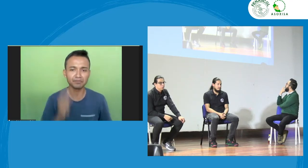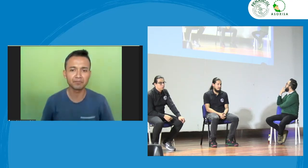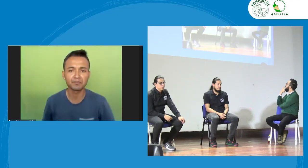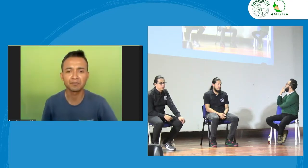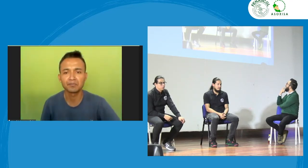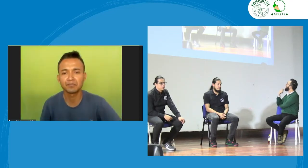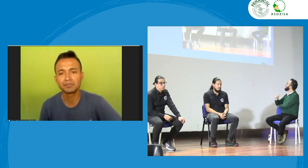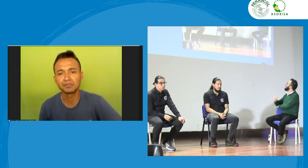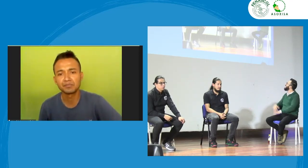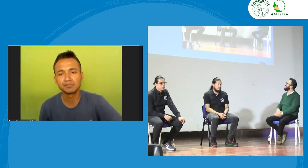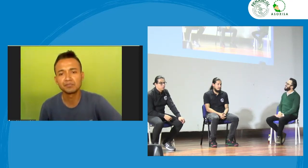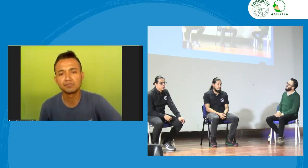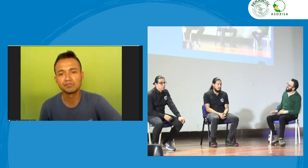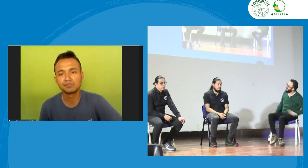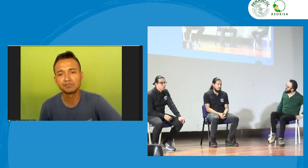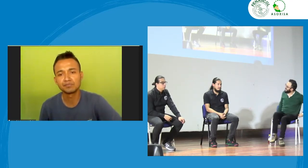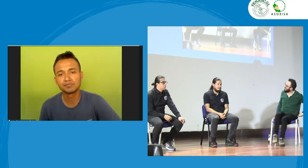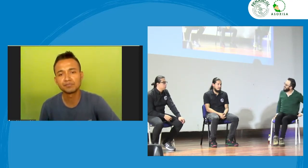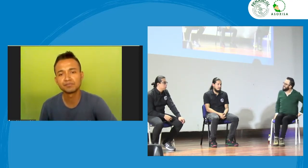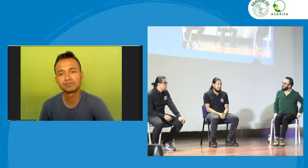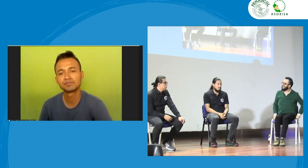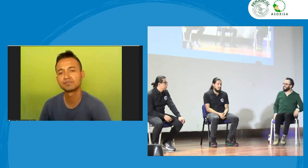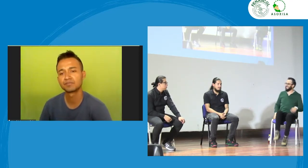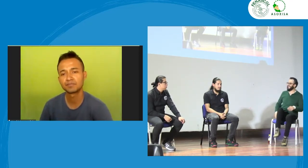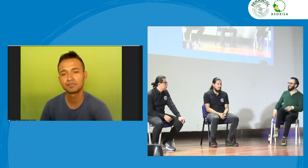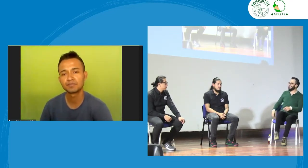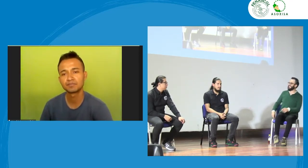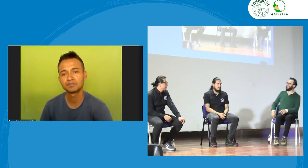falta ese tema entonces eso era lo que quería comentarles